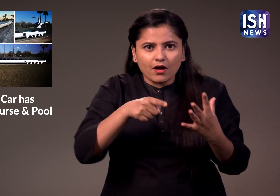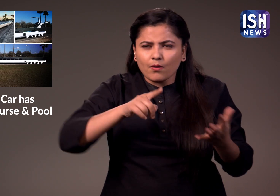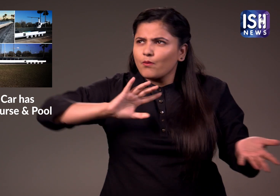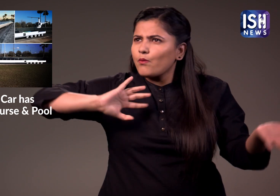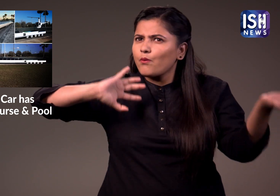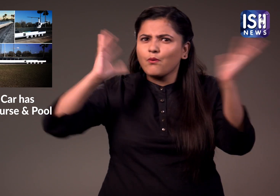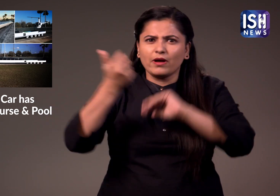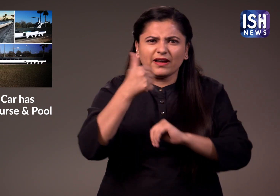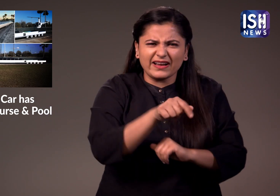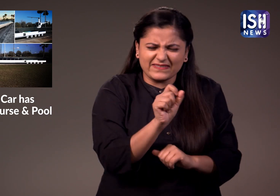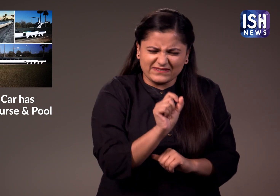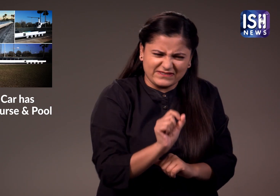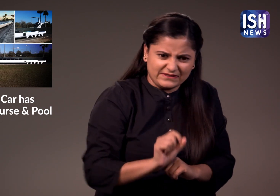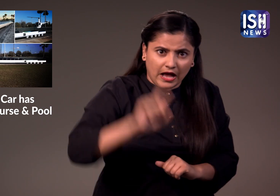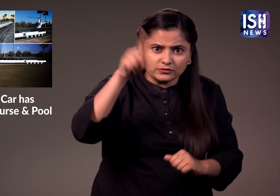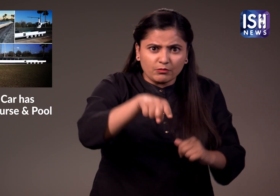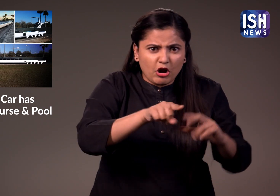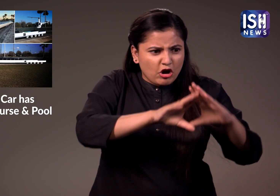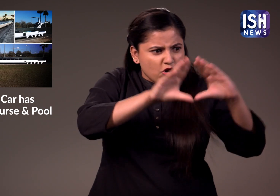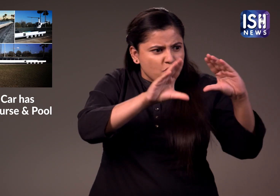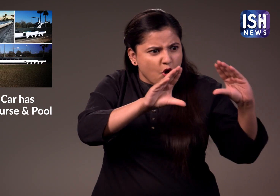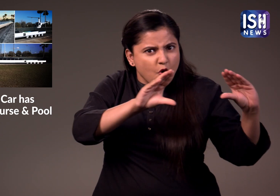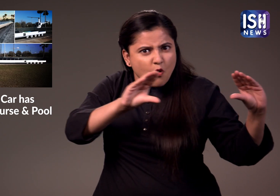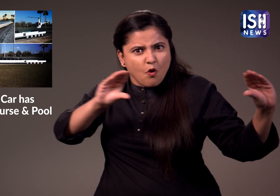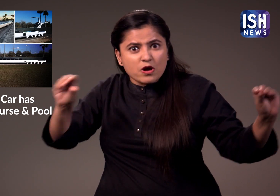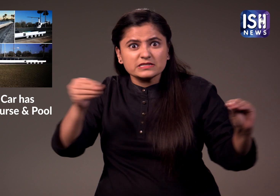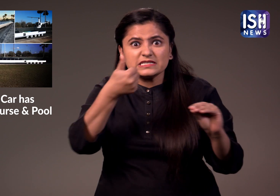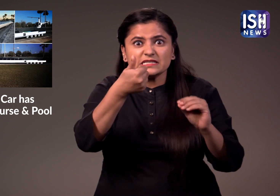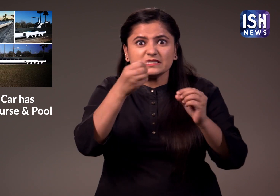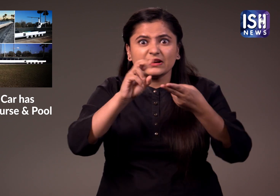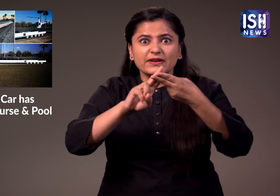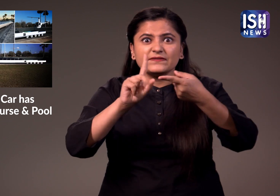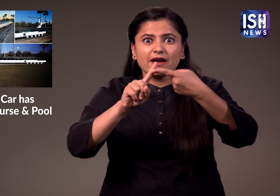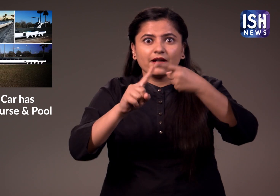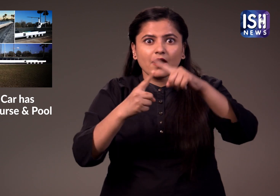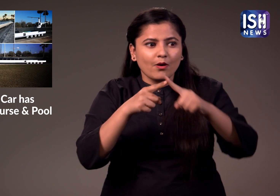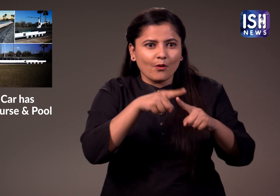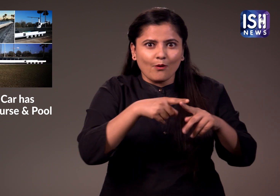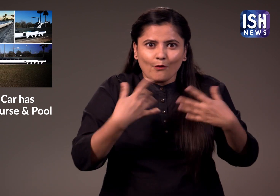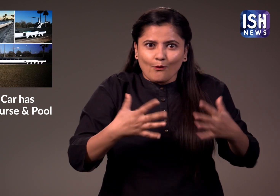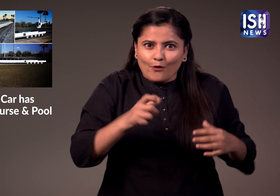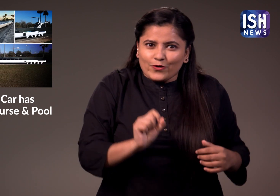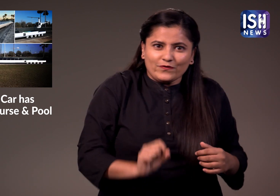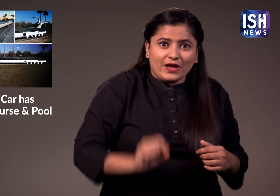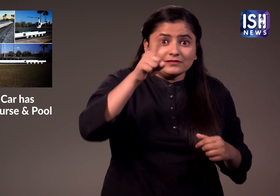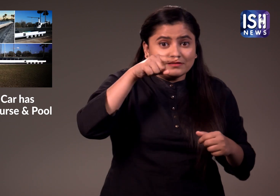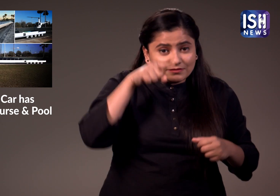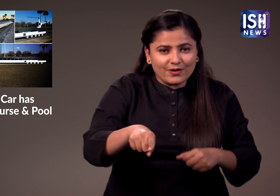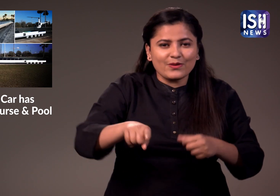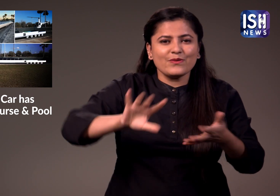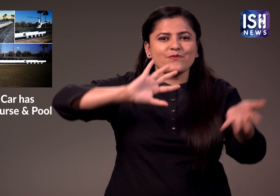60 फीट की इस गाड़ी को गिनी स्पूर्क आफ वर्ल्ड रेकॉर्ड ने दुनिया की सबसे लंबी गाड़ी का नाम दिया है